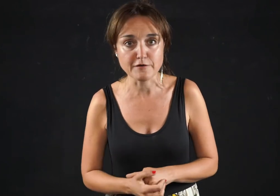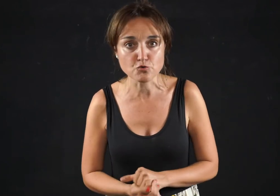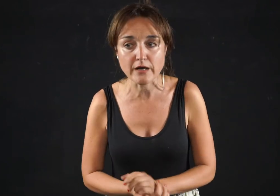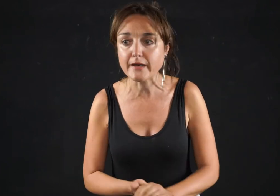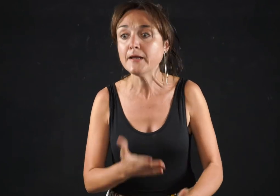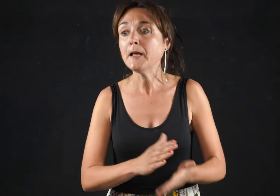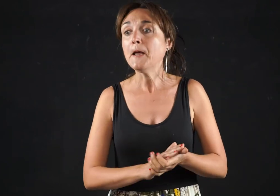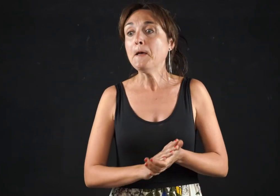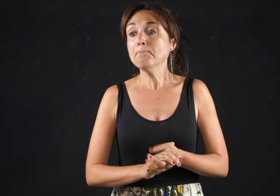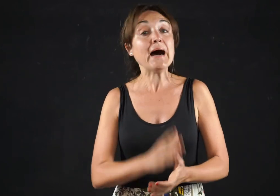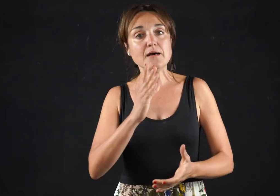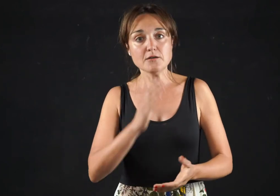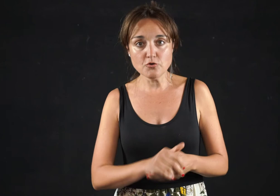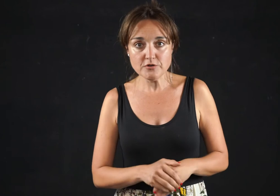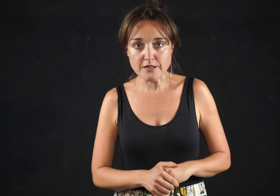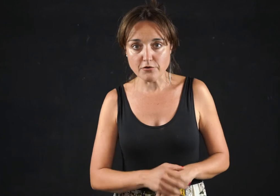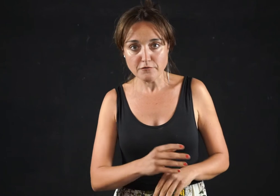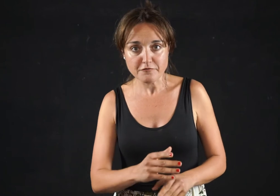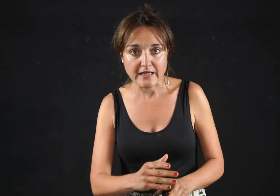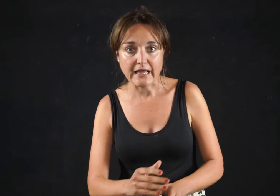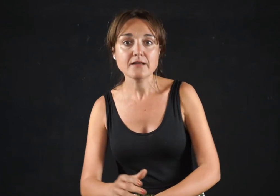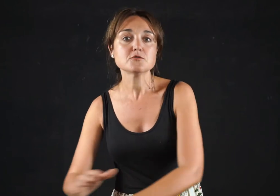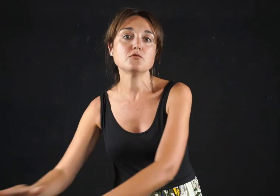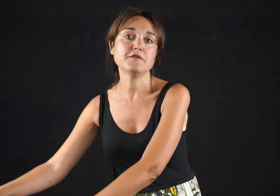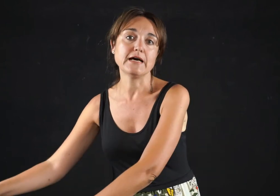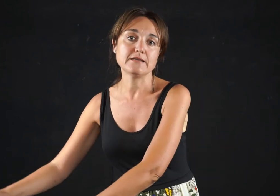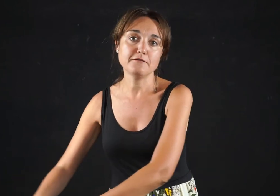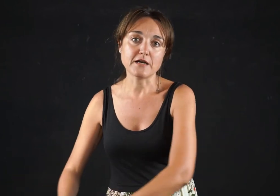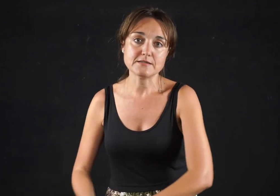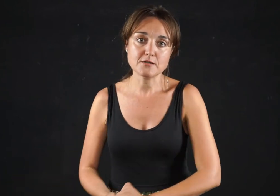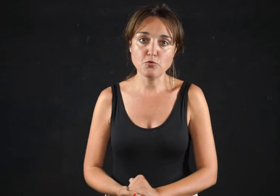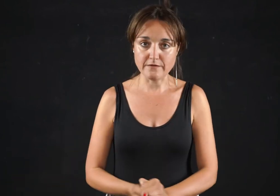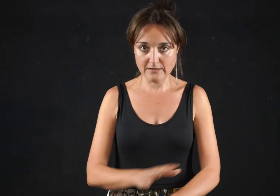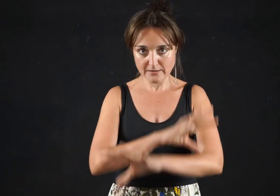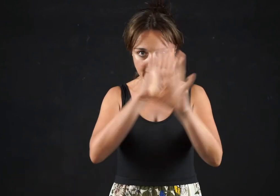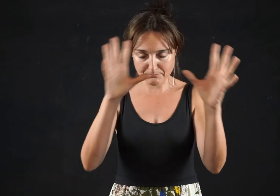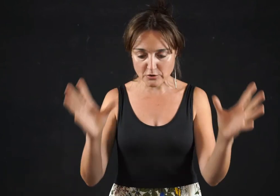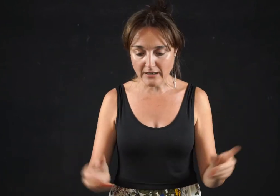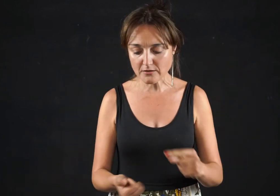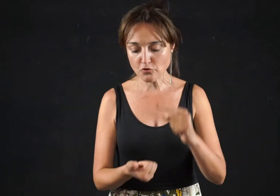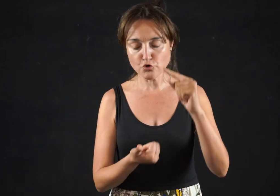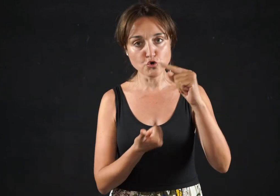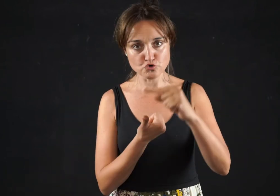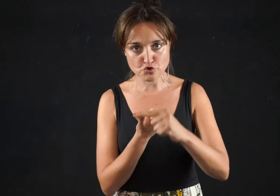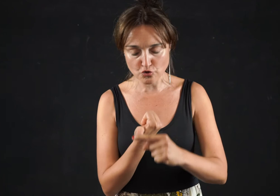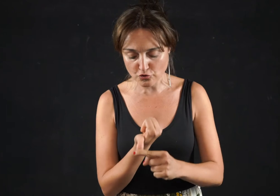fatturare, ma non dico fighe sul finale delle frasi. Quindi, ricapitolando, non sono